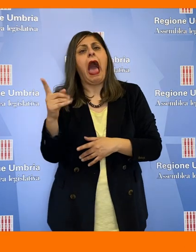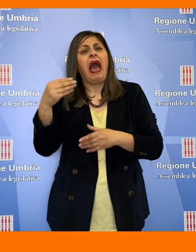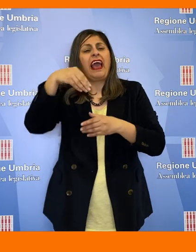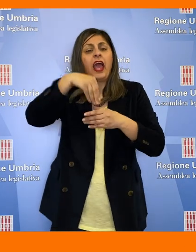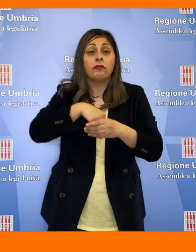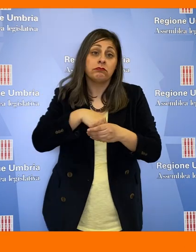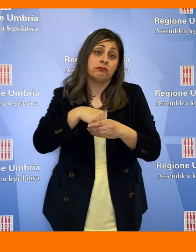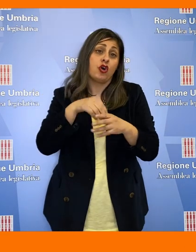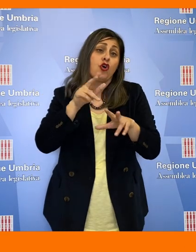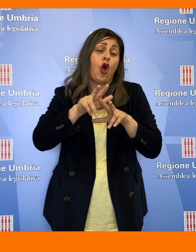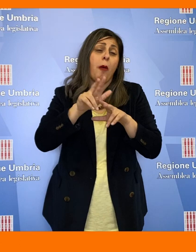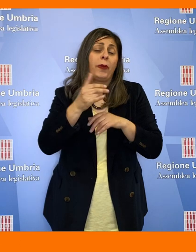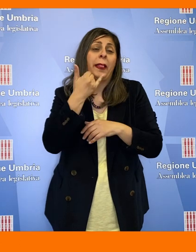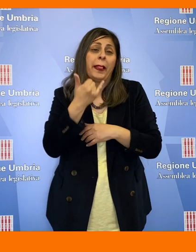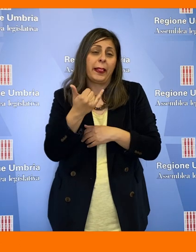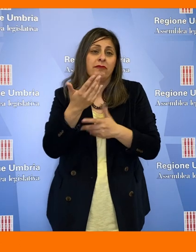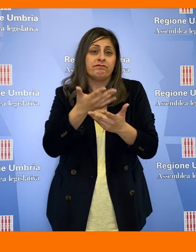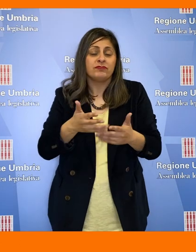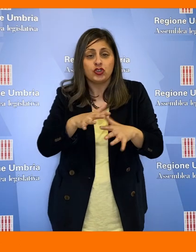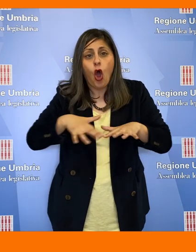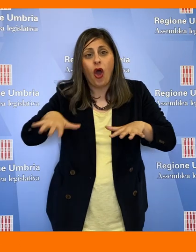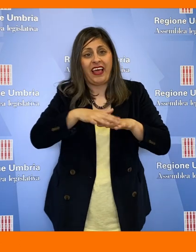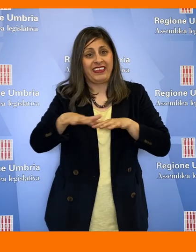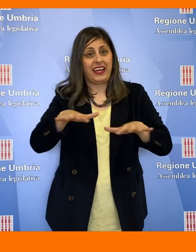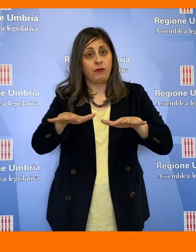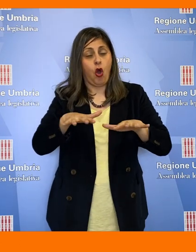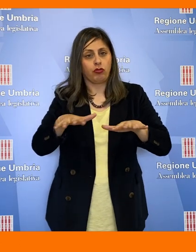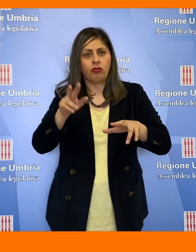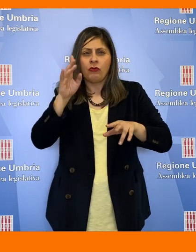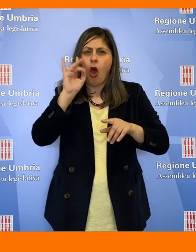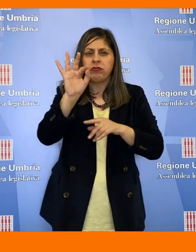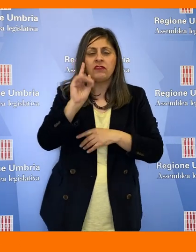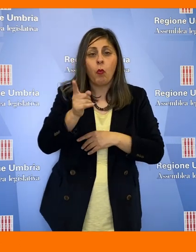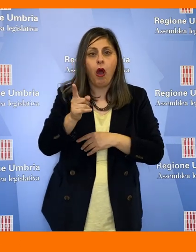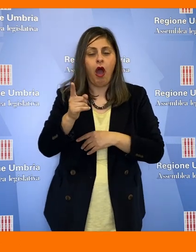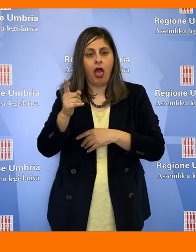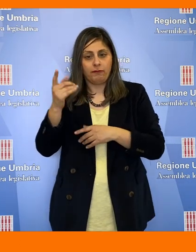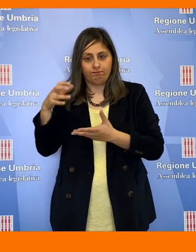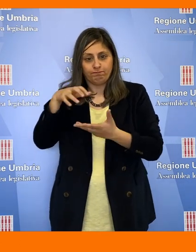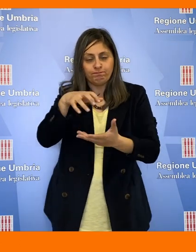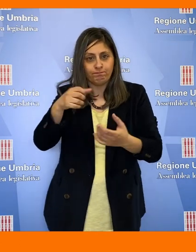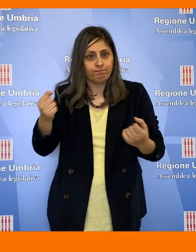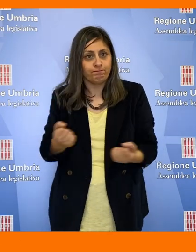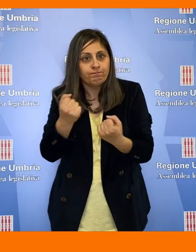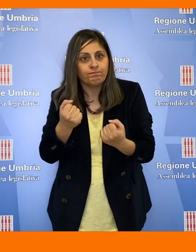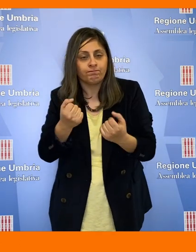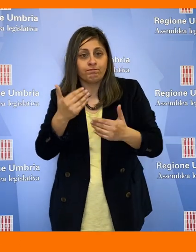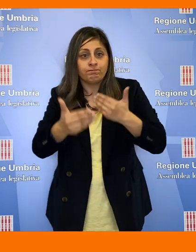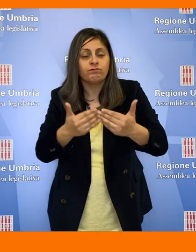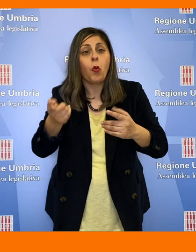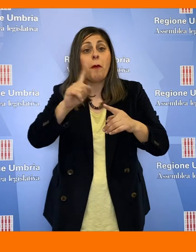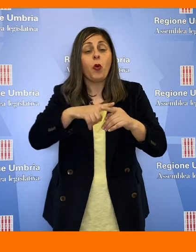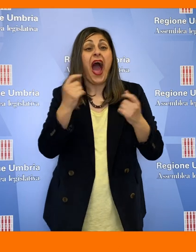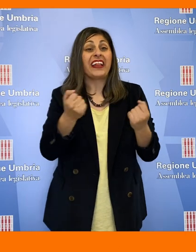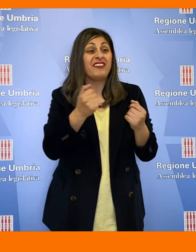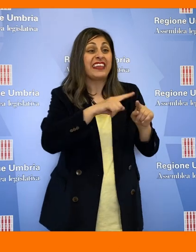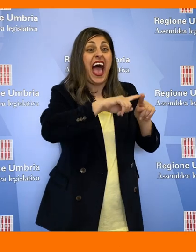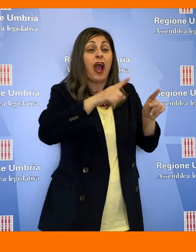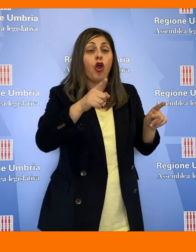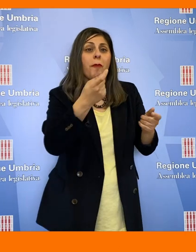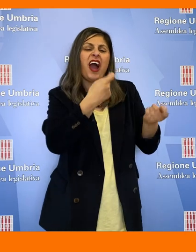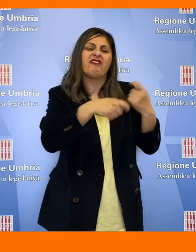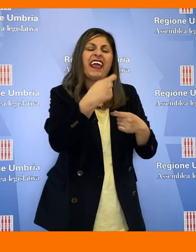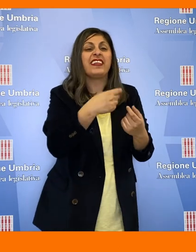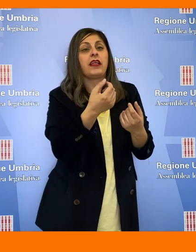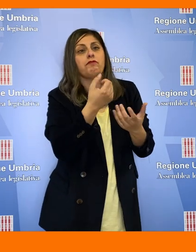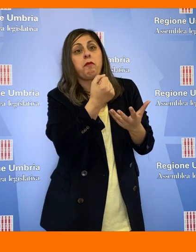i comuni del cratere, incrementando le risorse stanziate per la sua attivazione, estendere il contributo alle attività economiche di